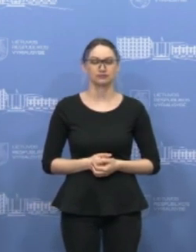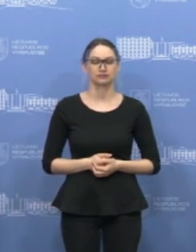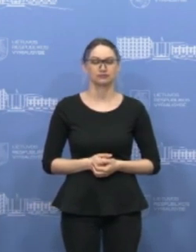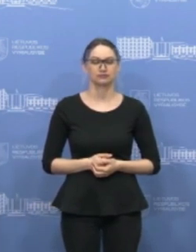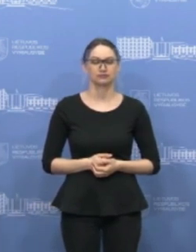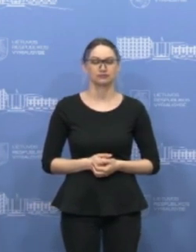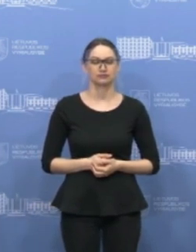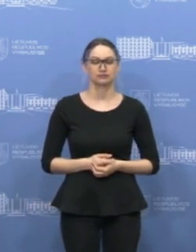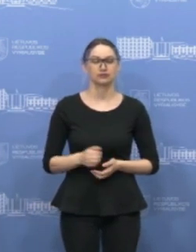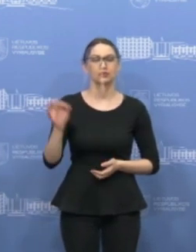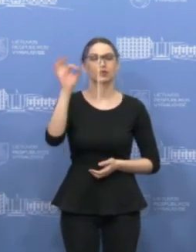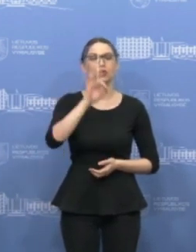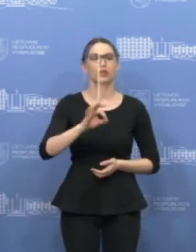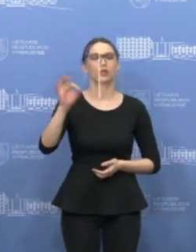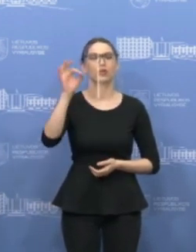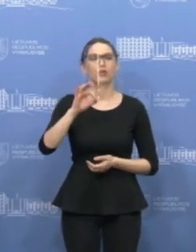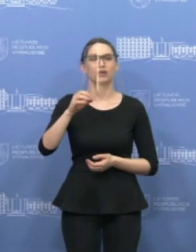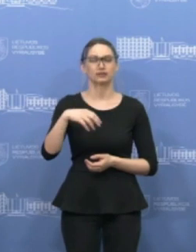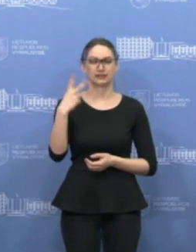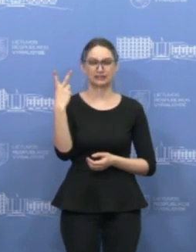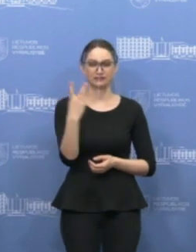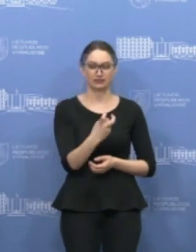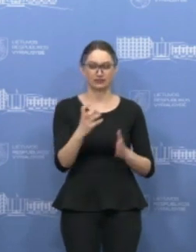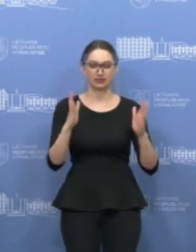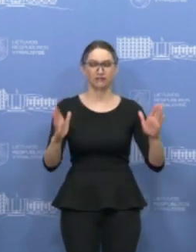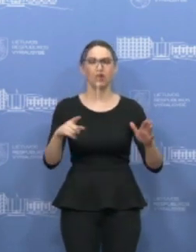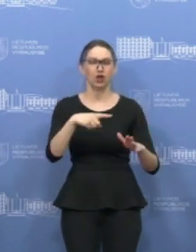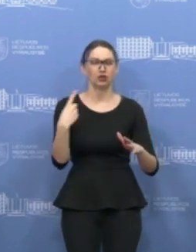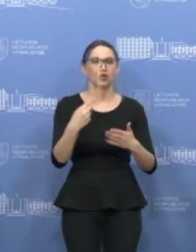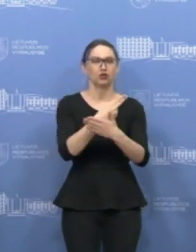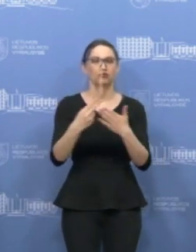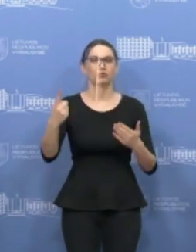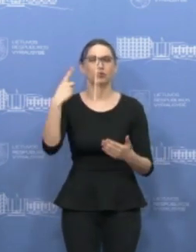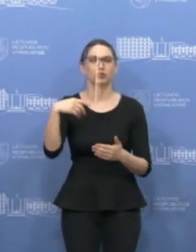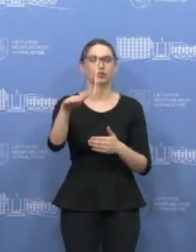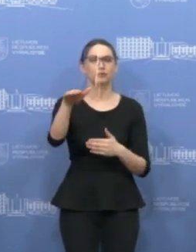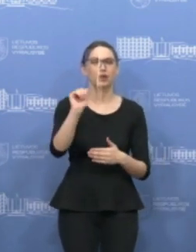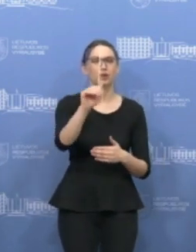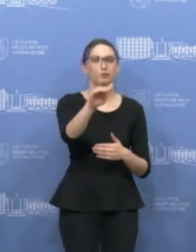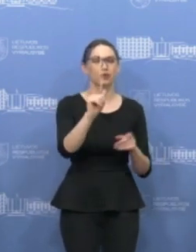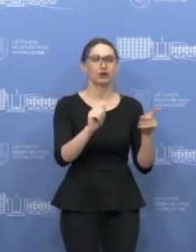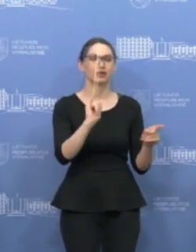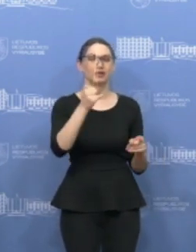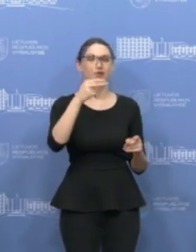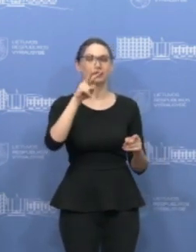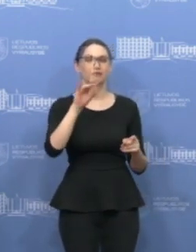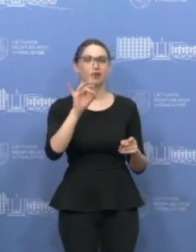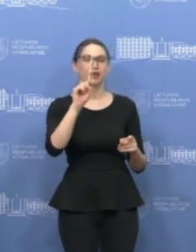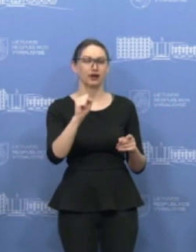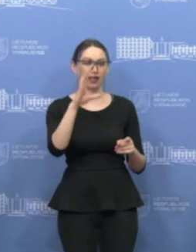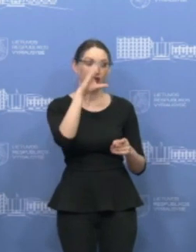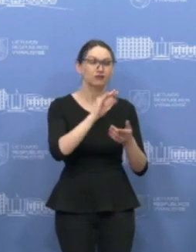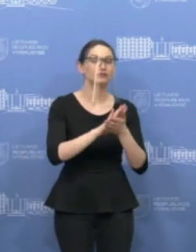paskolų garantijų paklausą per dvi karantino savaitės jau susidarė ir kaip Invegai sekasi su esamais